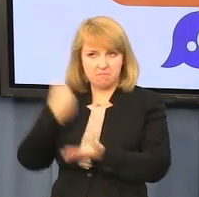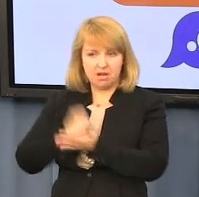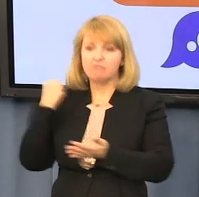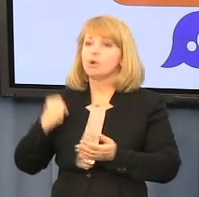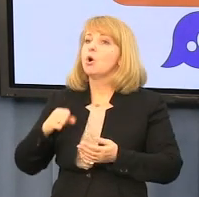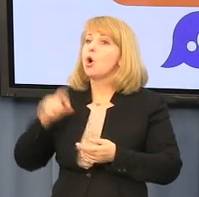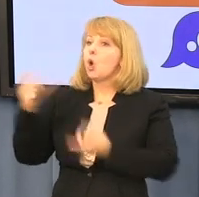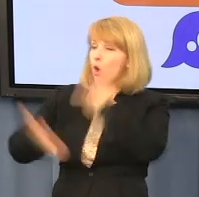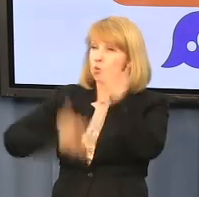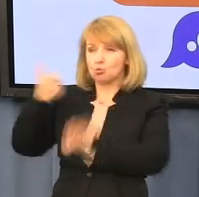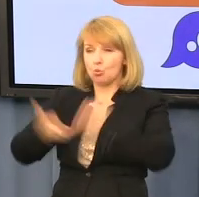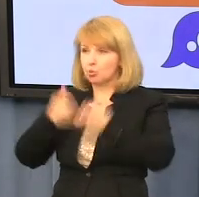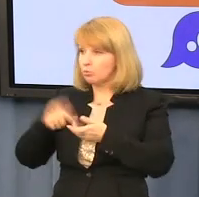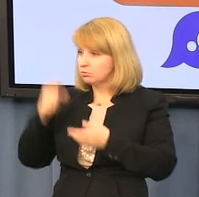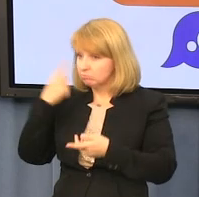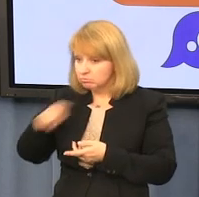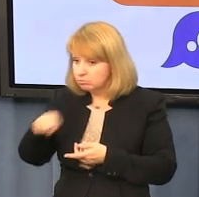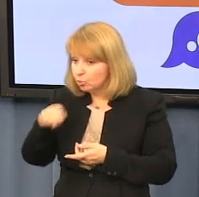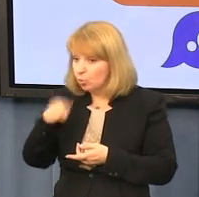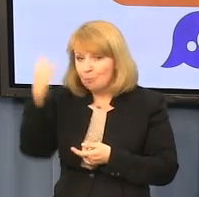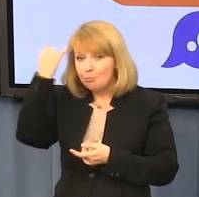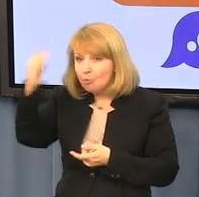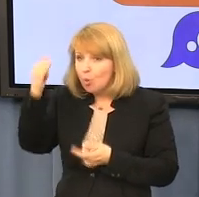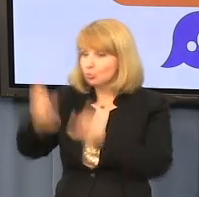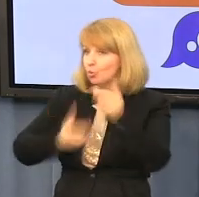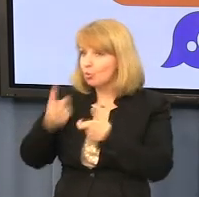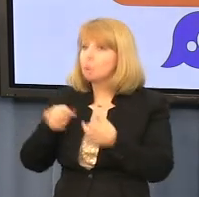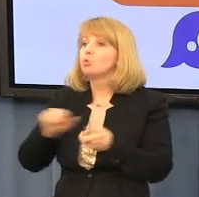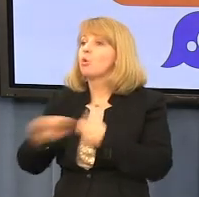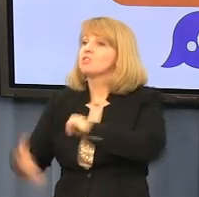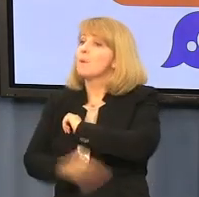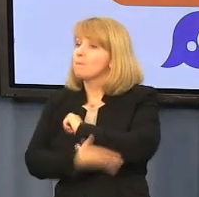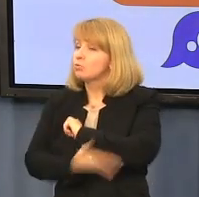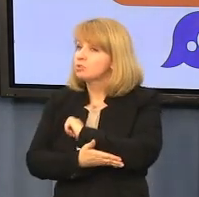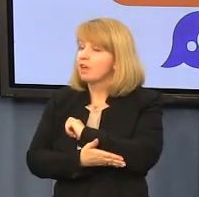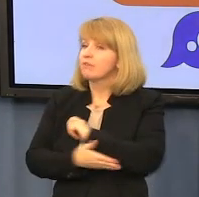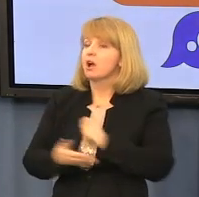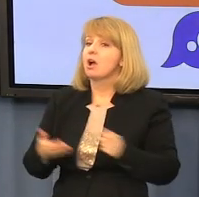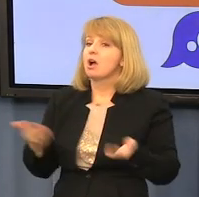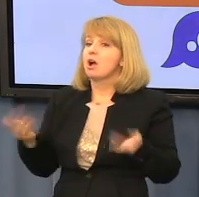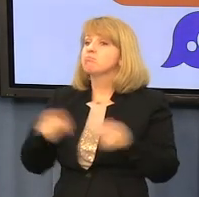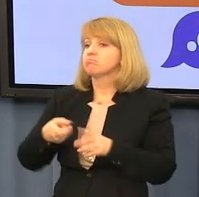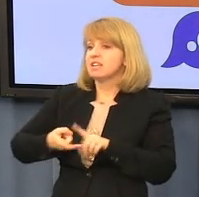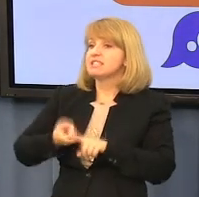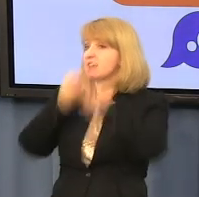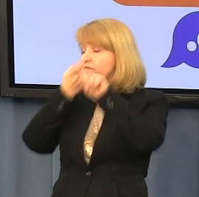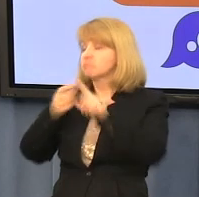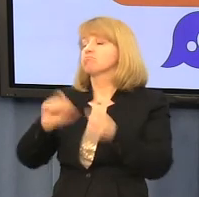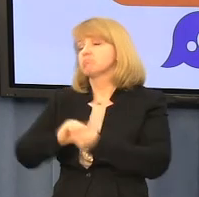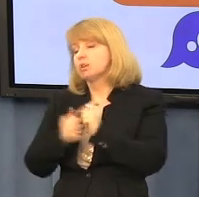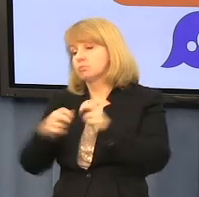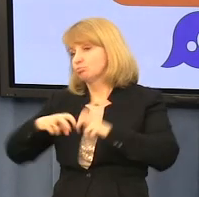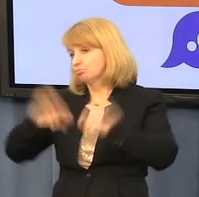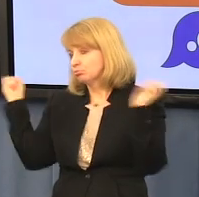do powołania tego naruszenia jako podstawy wygaśnięcia traktatu bądź zawieszenia jego działania w